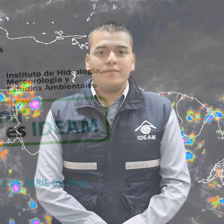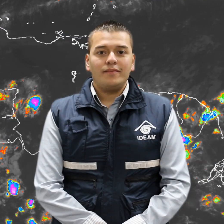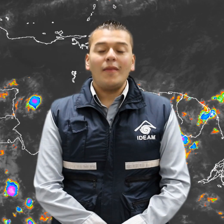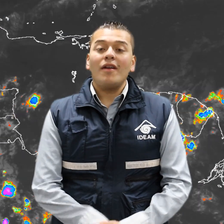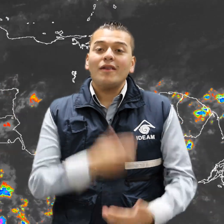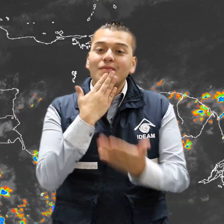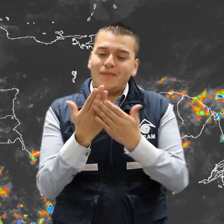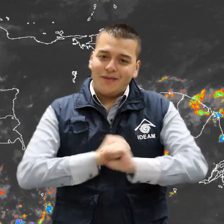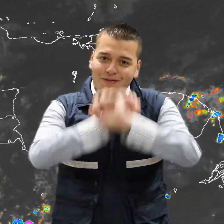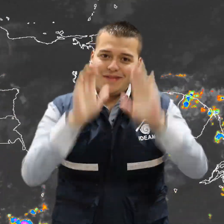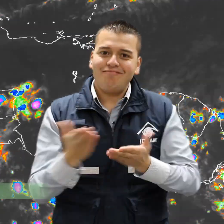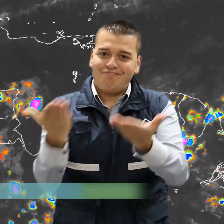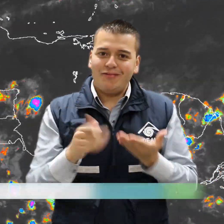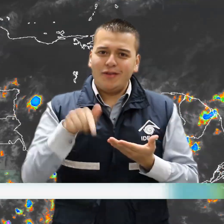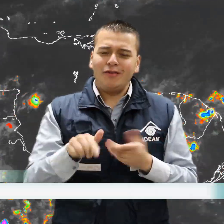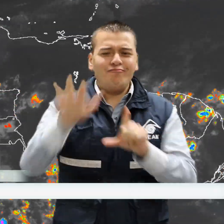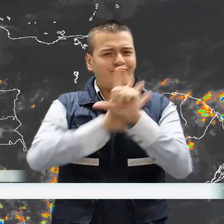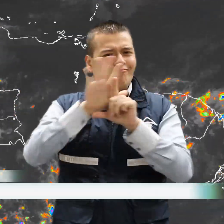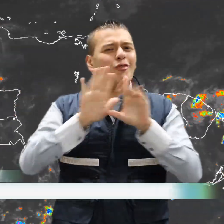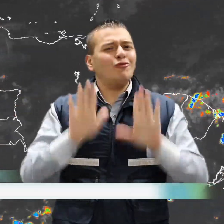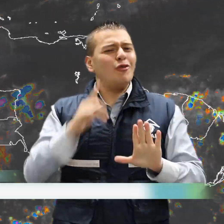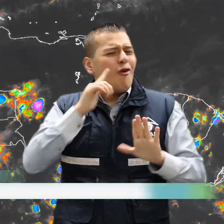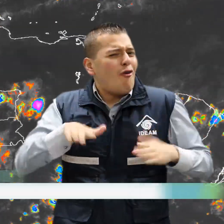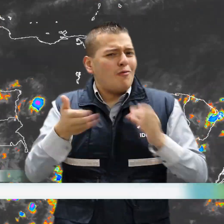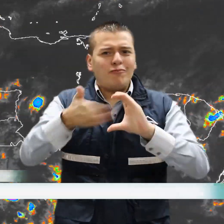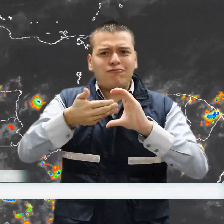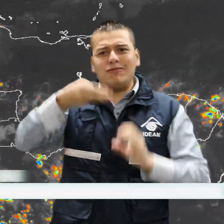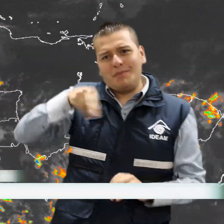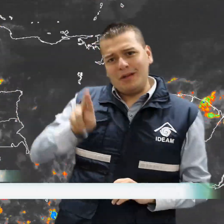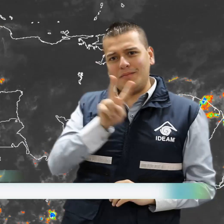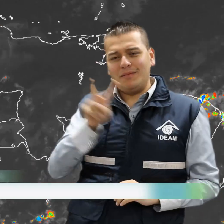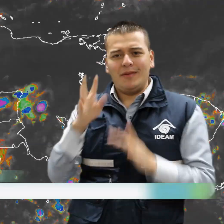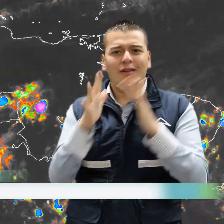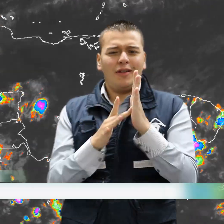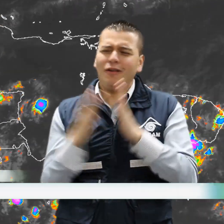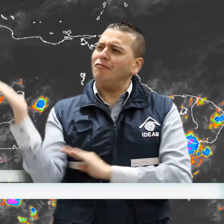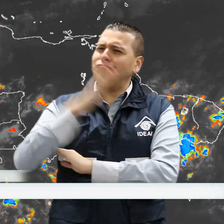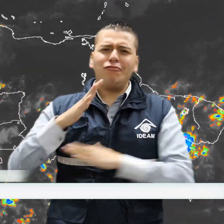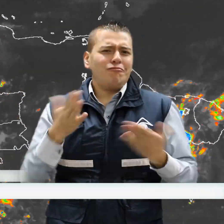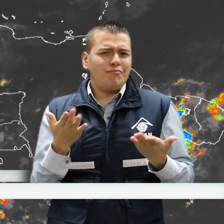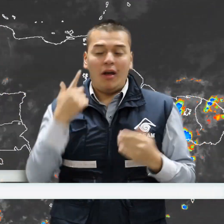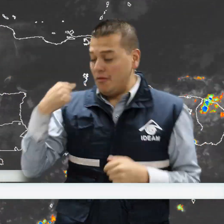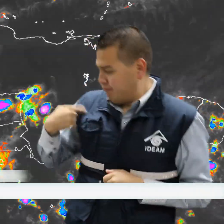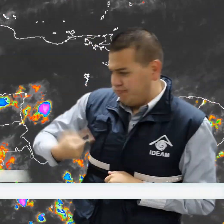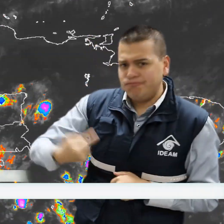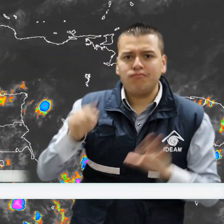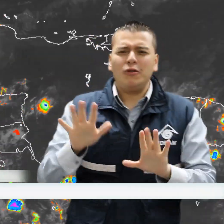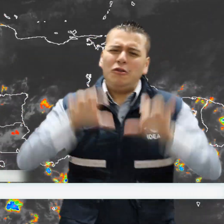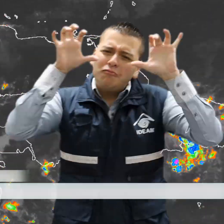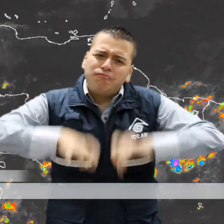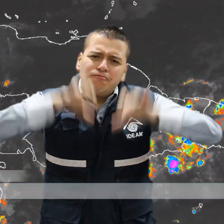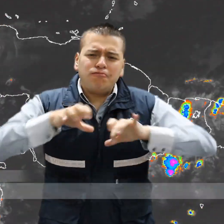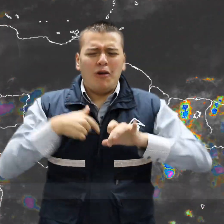Muy buenos días, bienvenidos al pronóstico del estado del tiempo para el día de hoy miércoles 22 de abril. Durante las últimas horas las lluvias se han